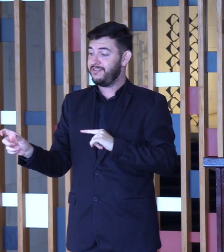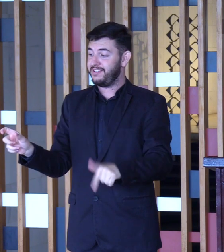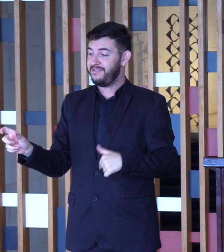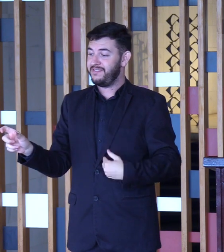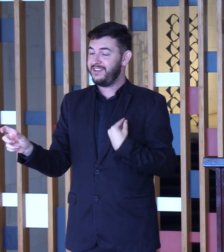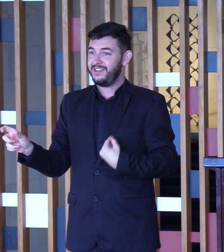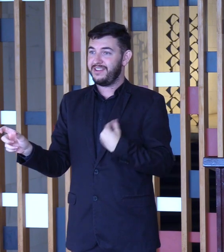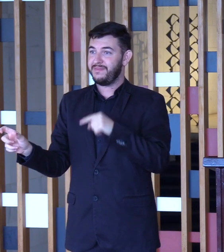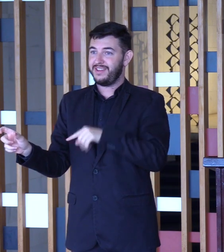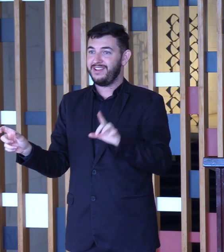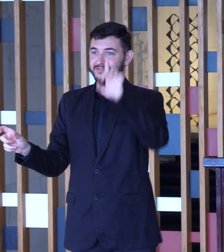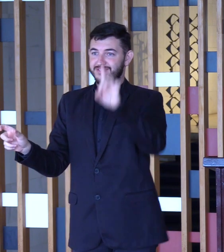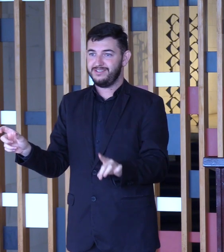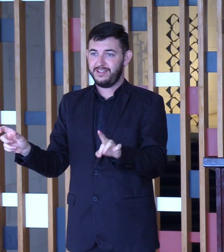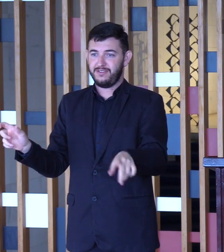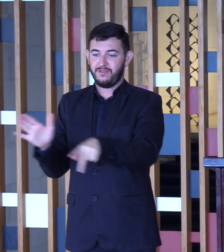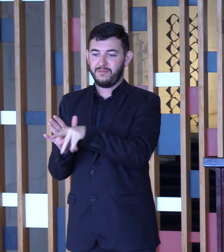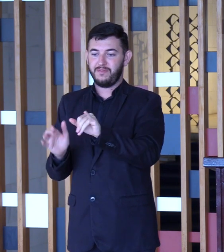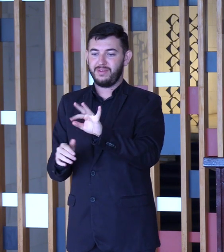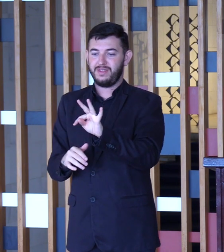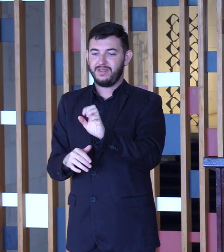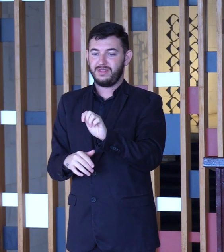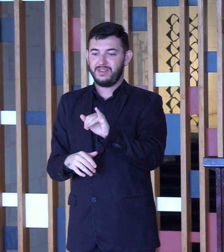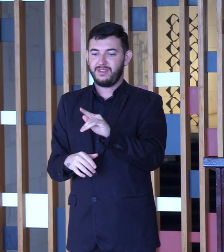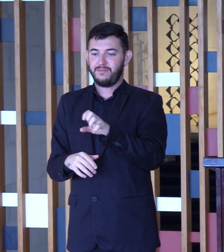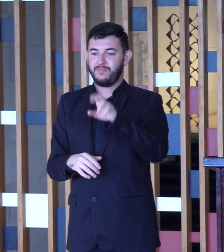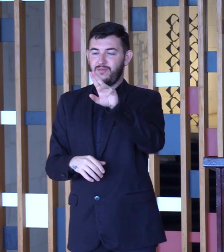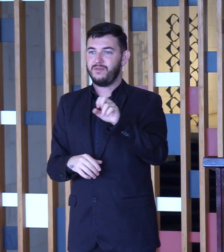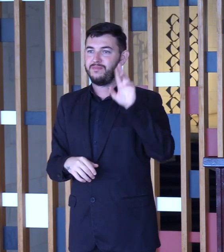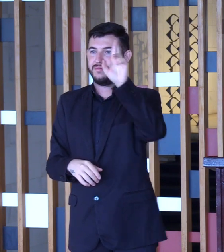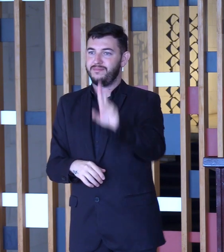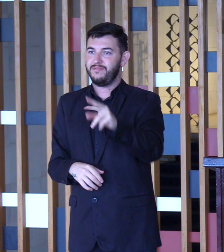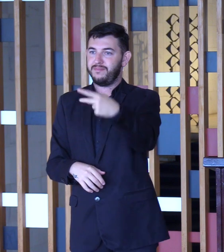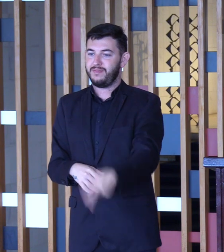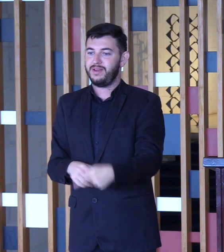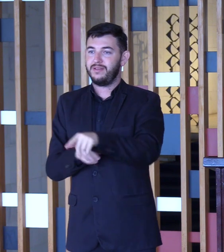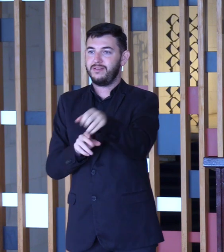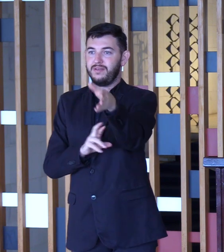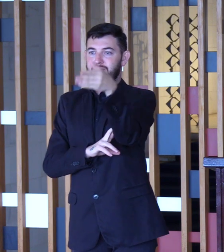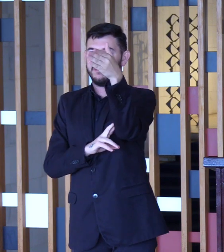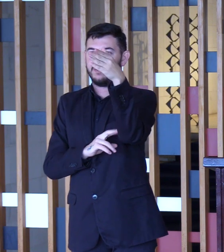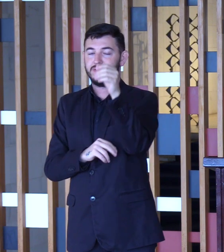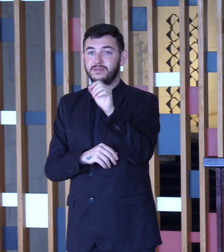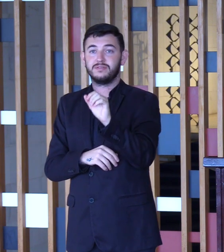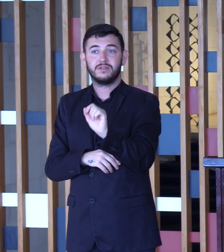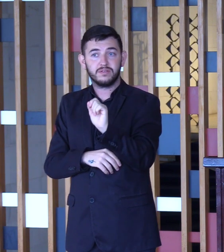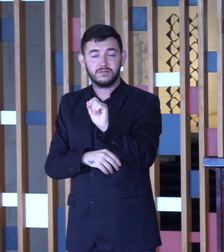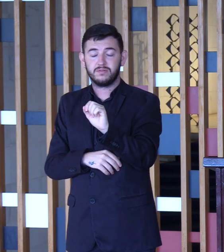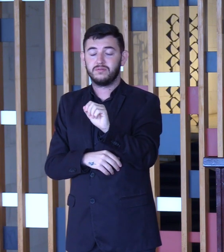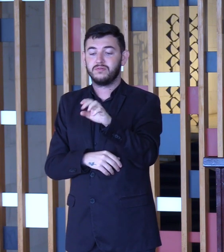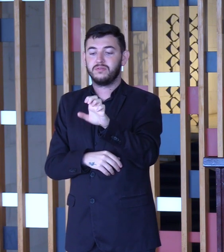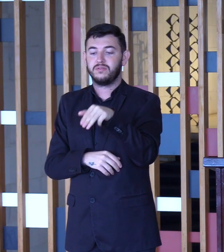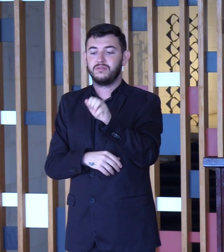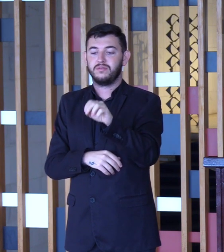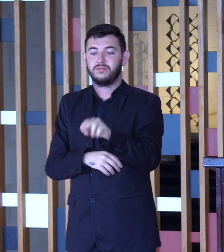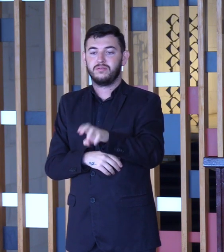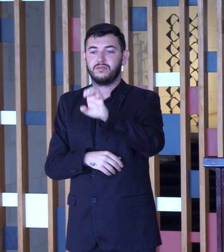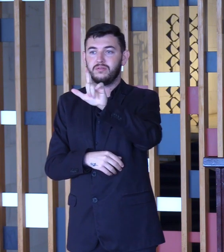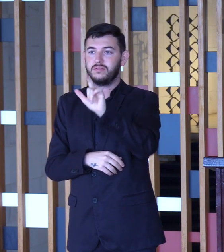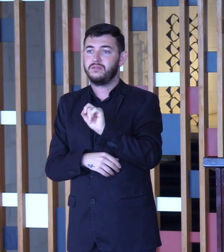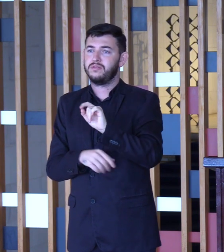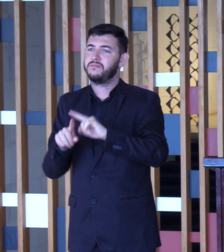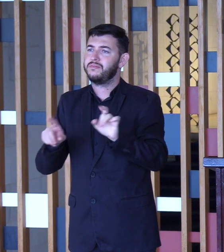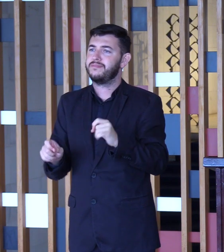o diretor-geral paraguaio de Itaipu Binacional, embaixador Samaria Manuel Cáceres, que é também,